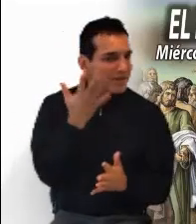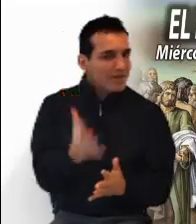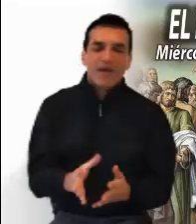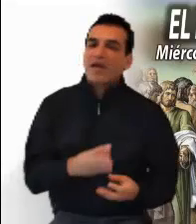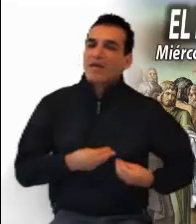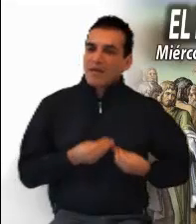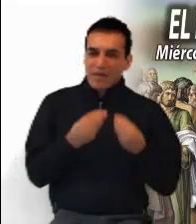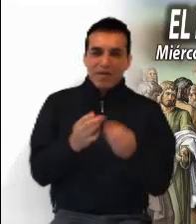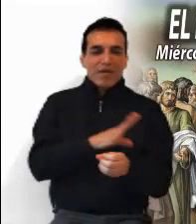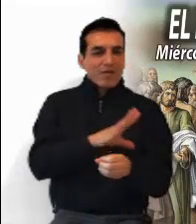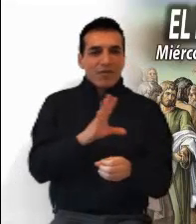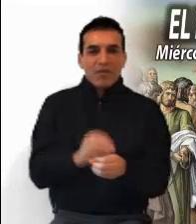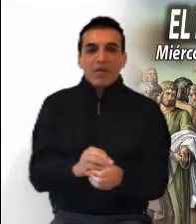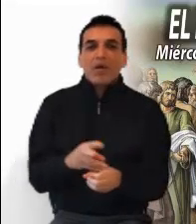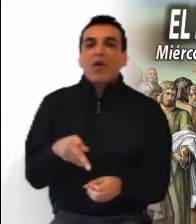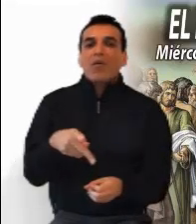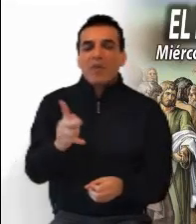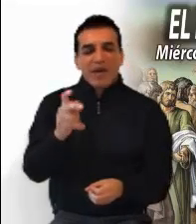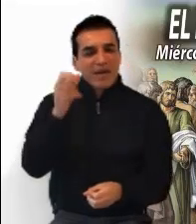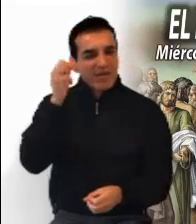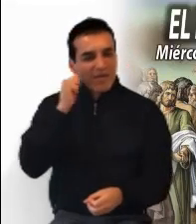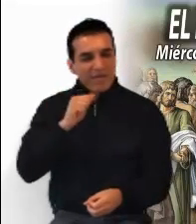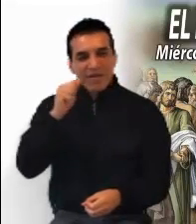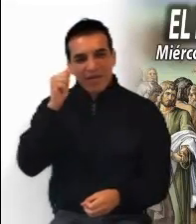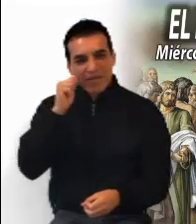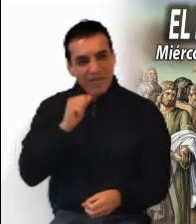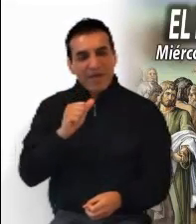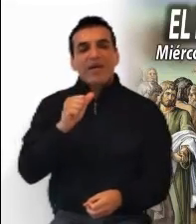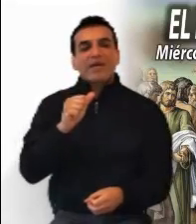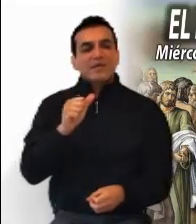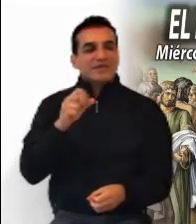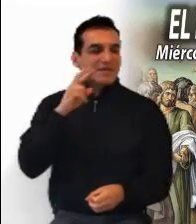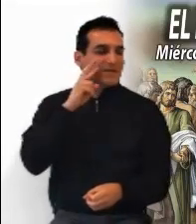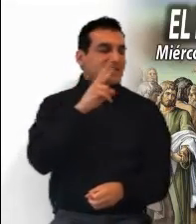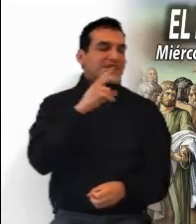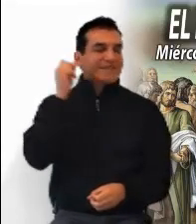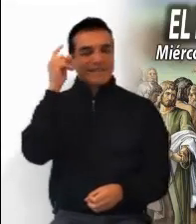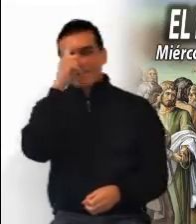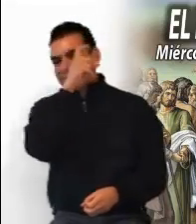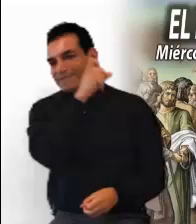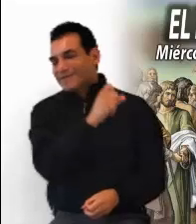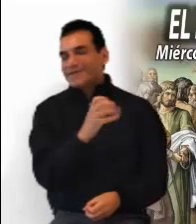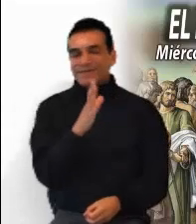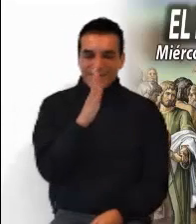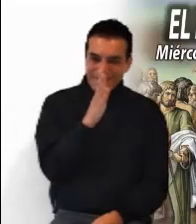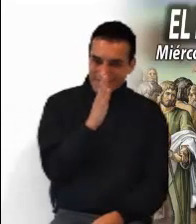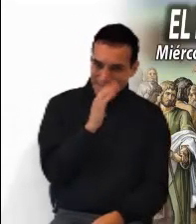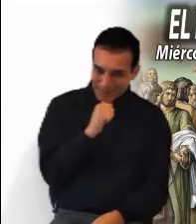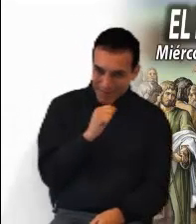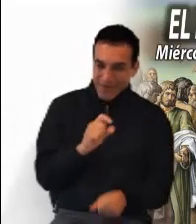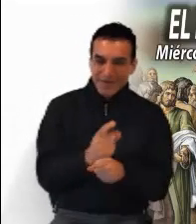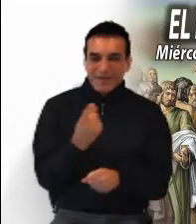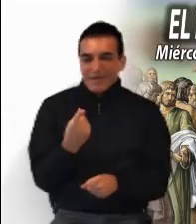deciden entregarse a vivirlo en plenitud. Pero, con frecuencia, vamos uniendo a esta decisión